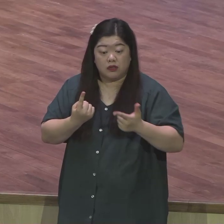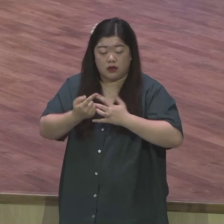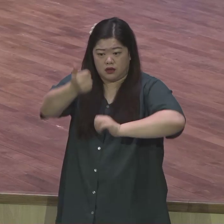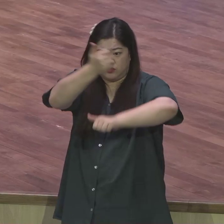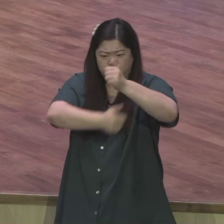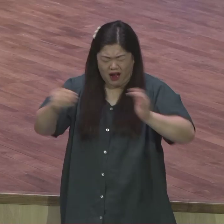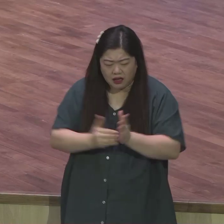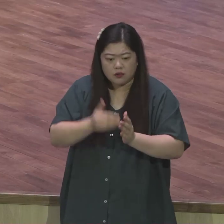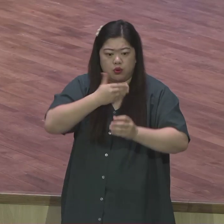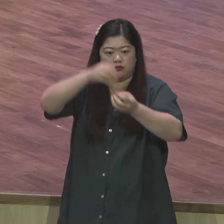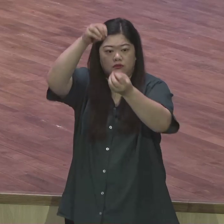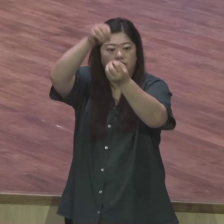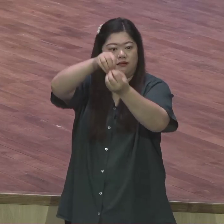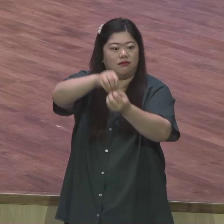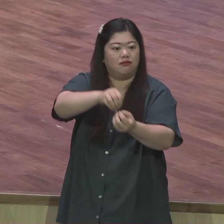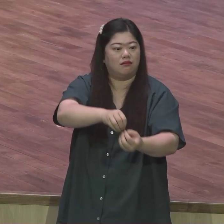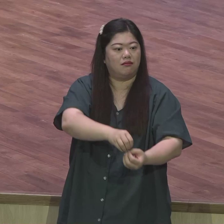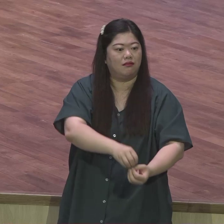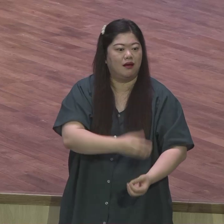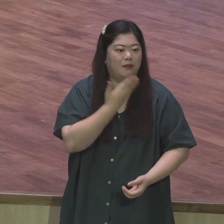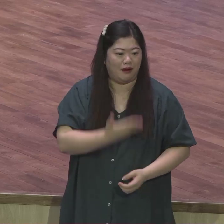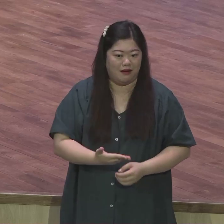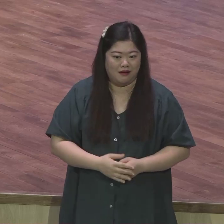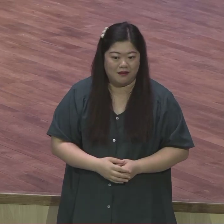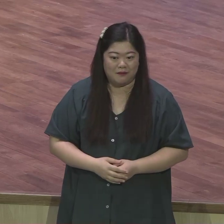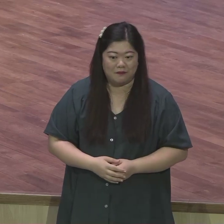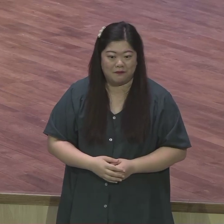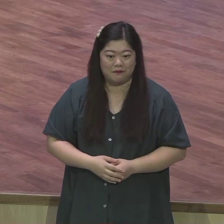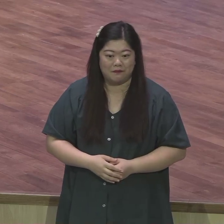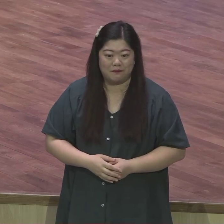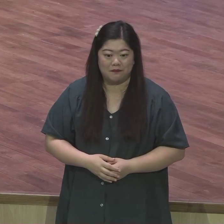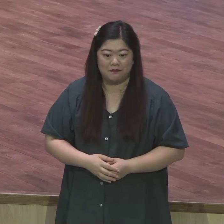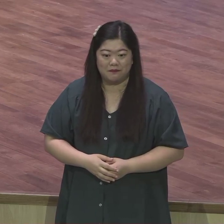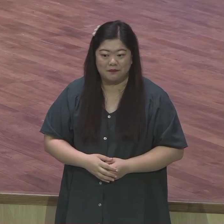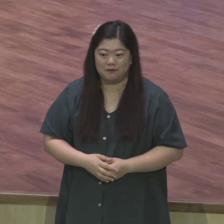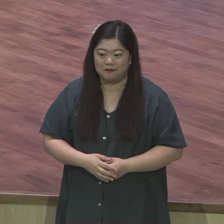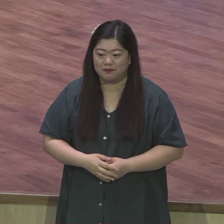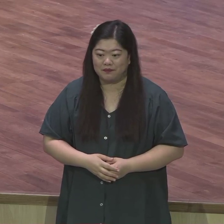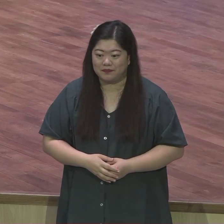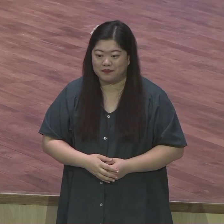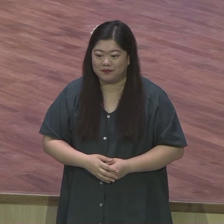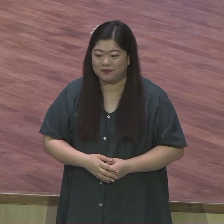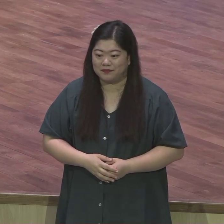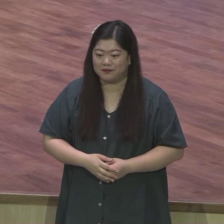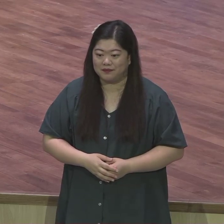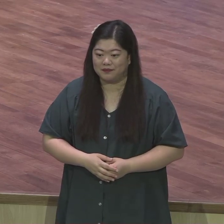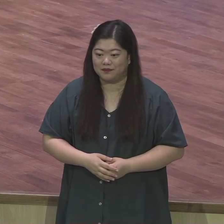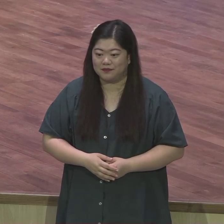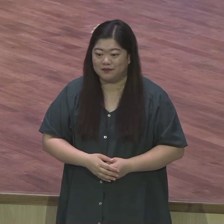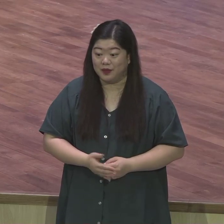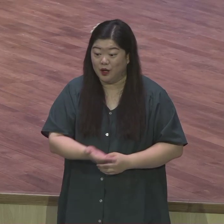우리 영계 모든 성도들 정말로 이제 어느 누구와 비교해도